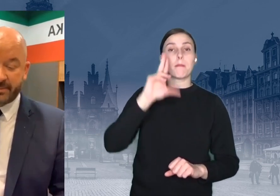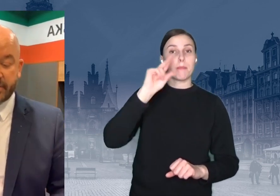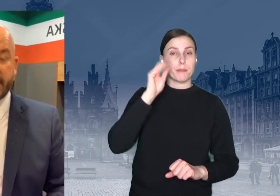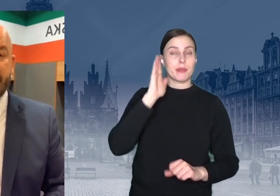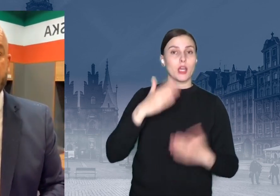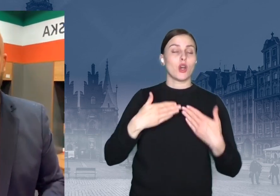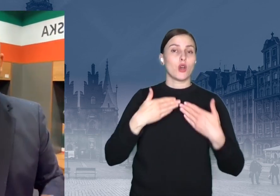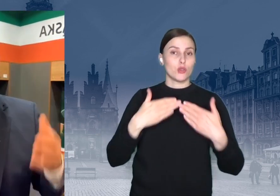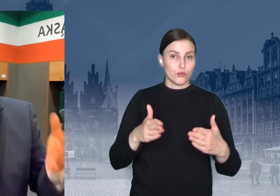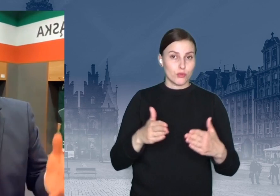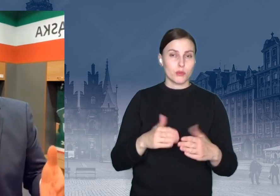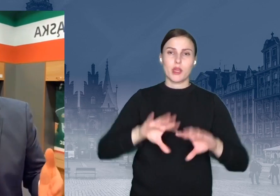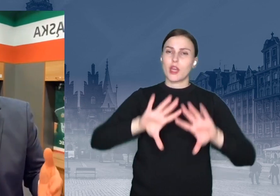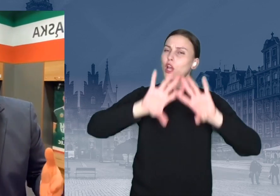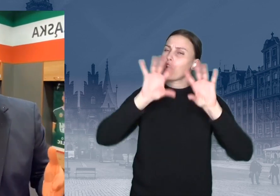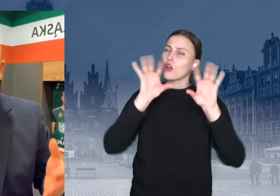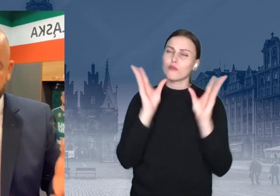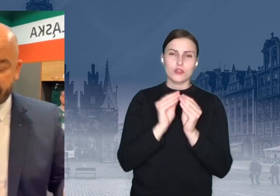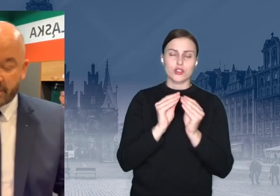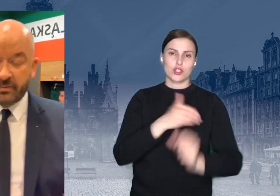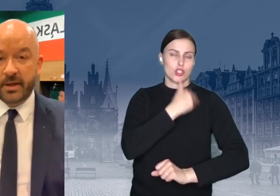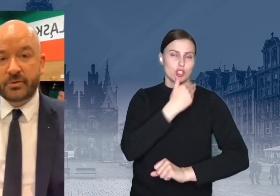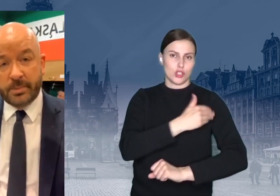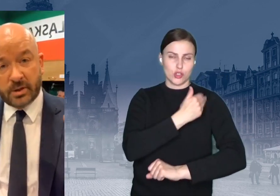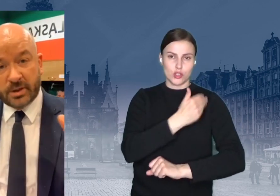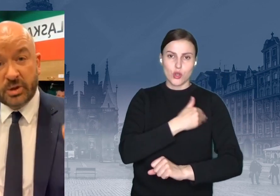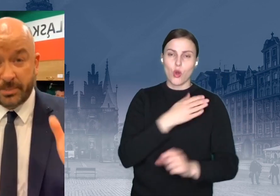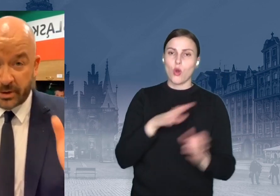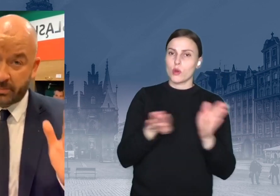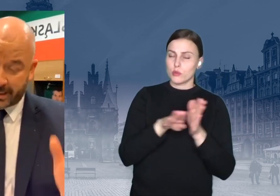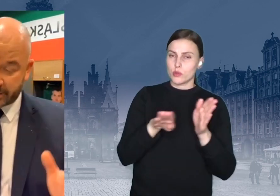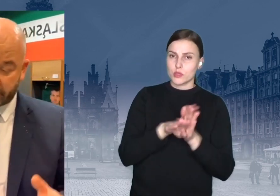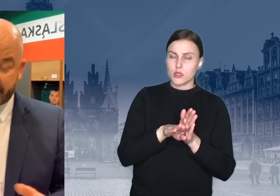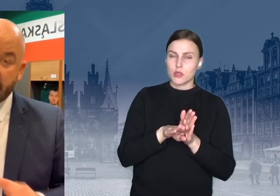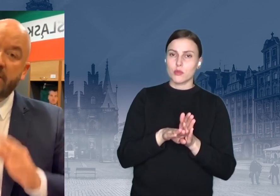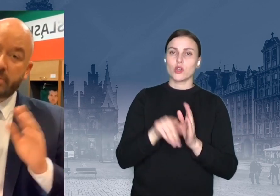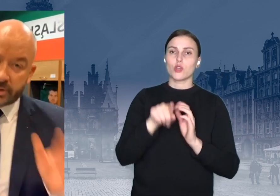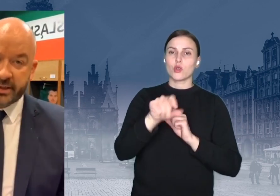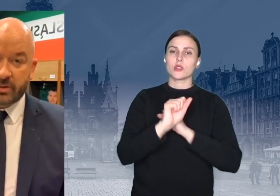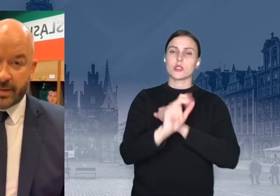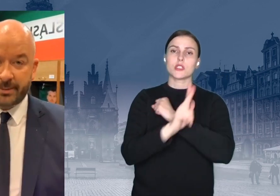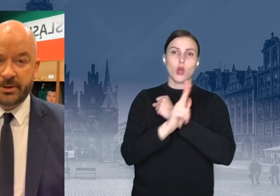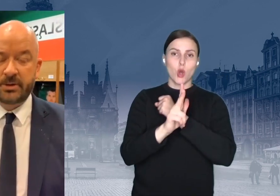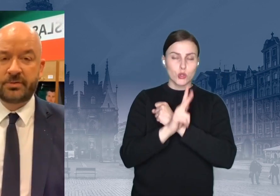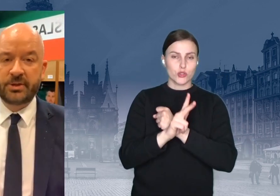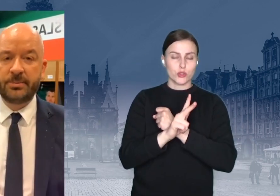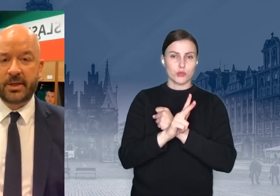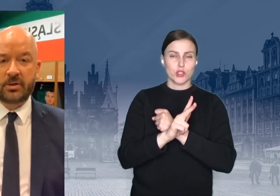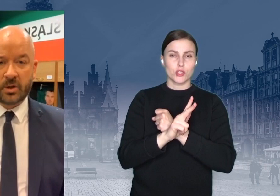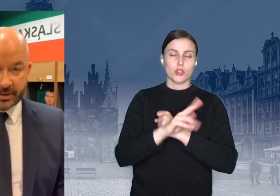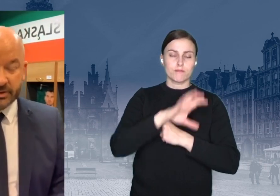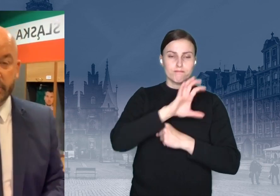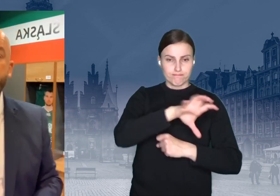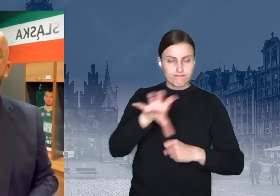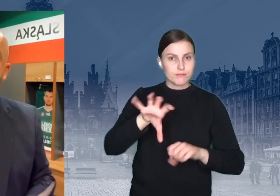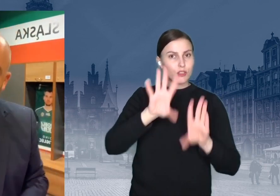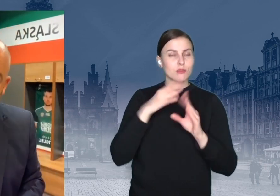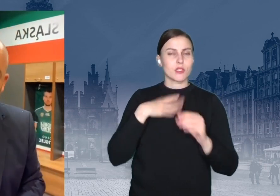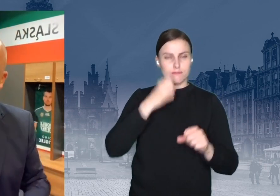otwieramy wszystkie nasze szkoły podstawowe. W sumie to jest 80 placówek. Już dzisiaj kłaniam się nisko wszystkim